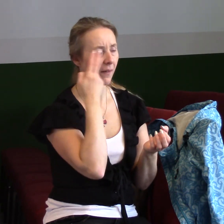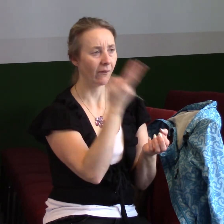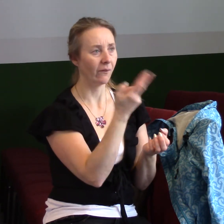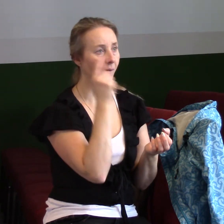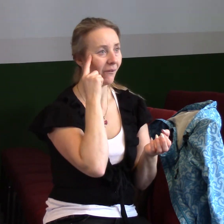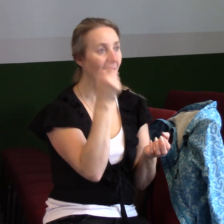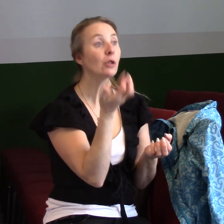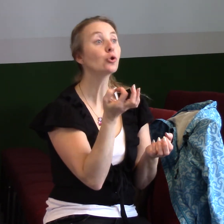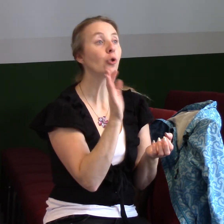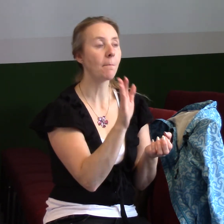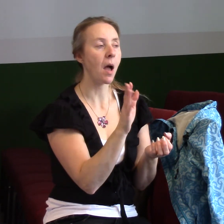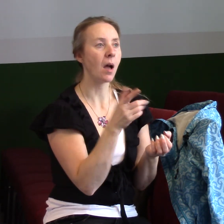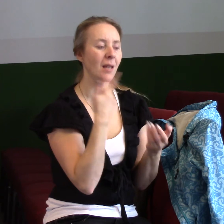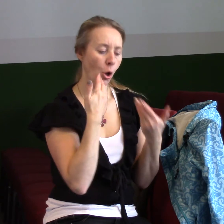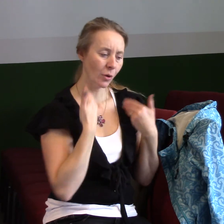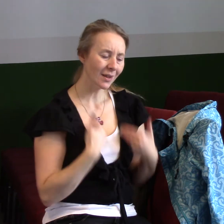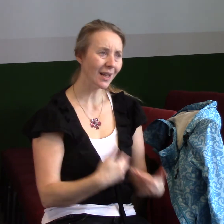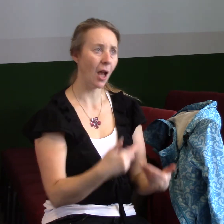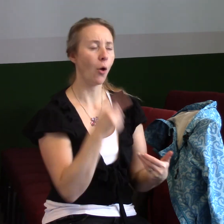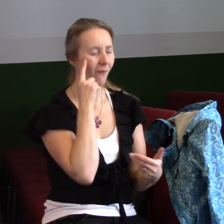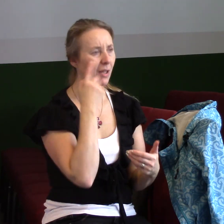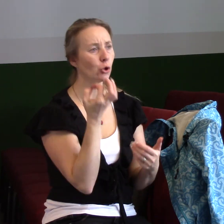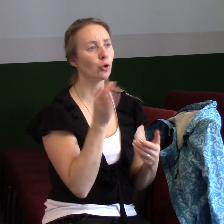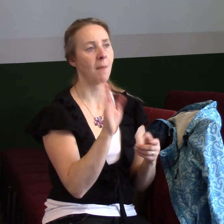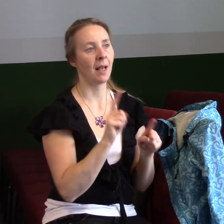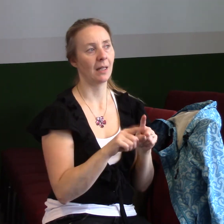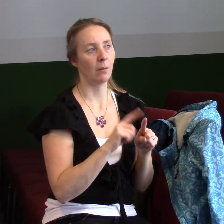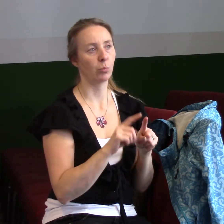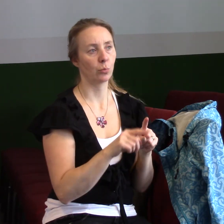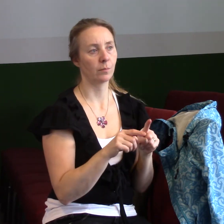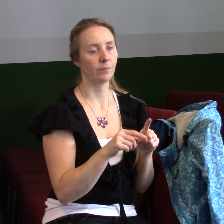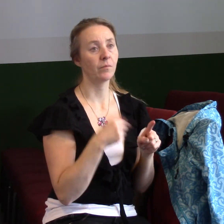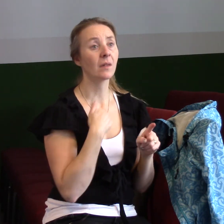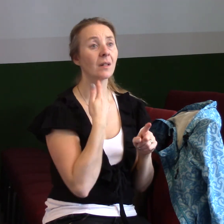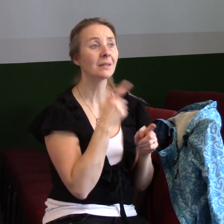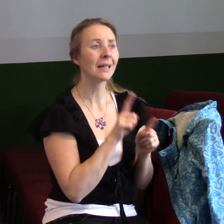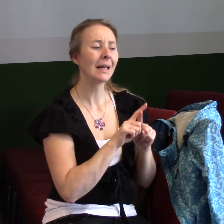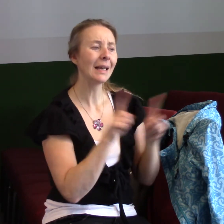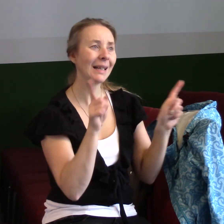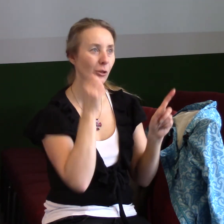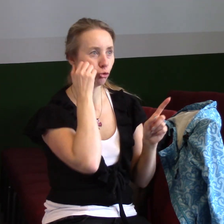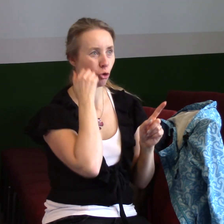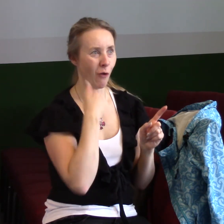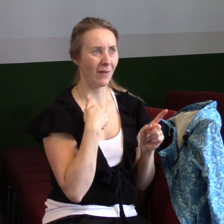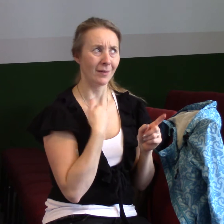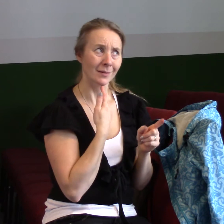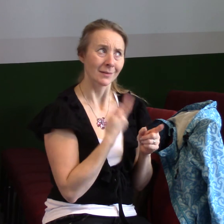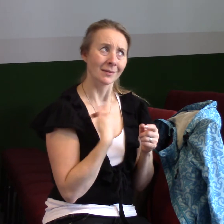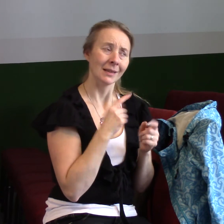je sám za sebou. Je to tak? Chtěli bychom být někým jiným většinou. Chtěli bychom, spoustu věcí v